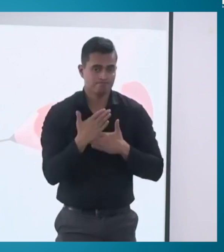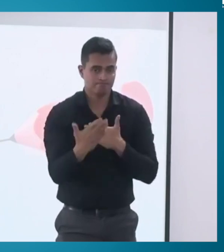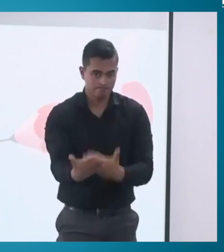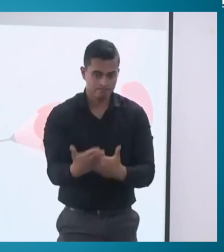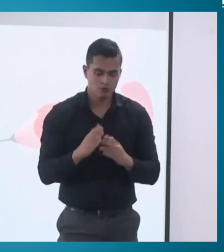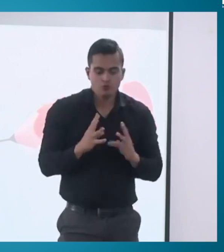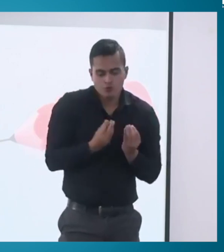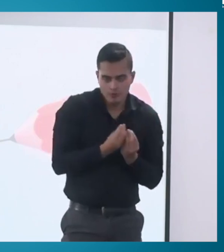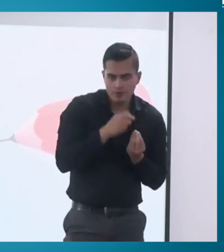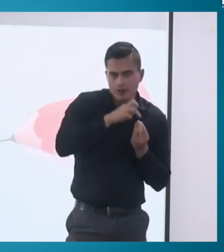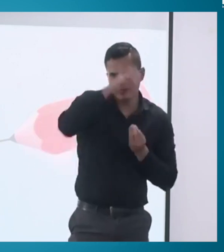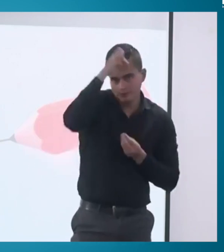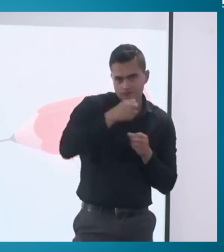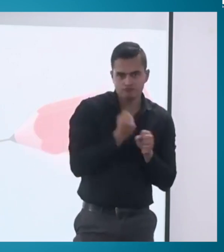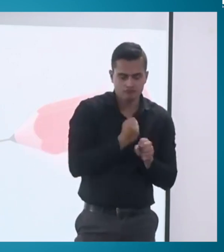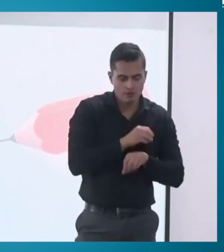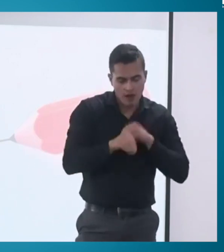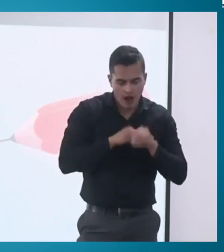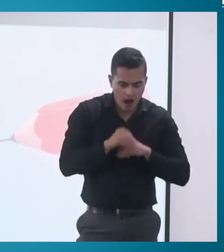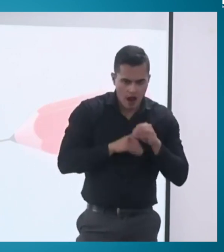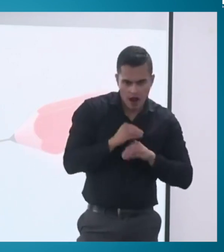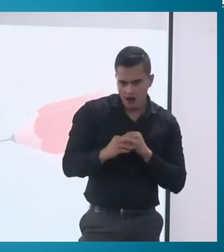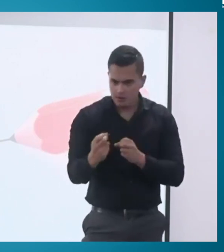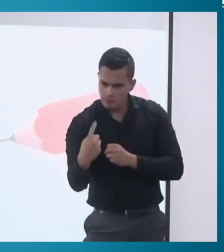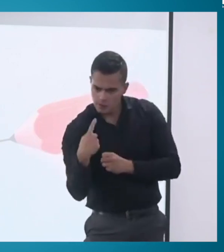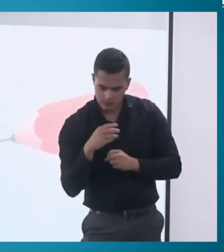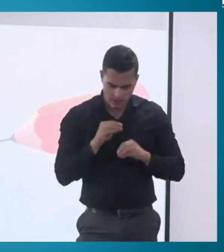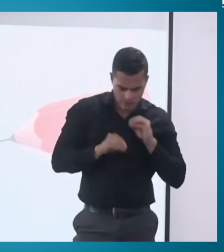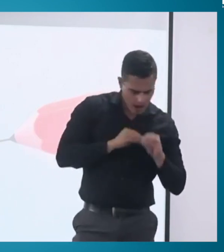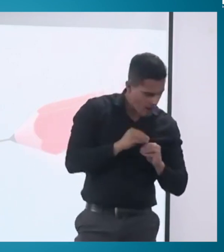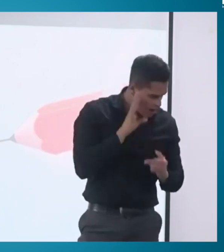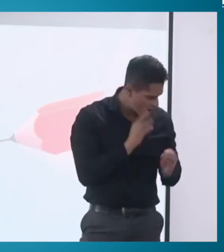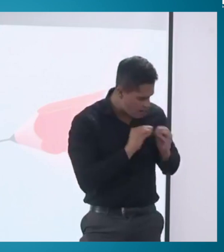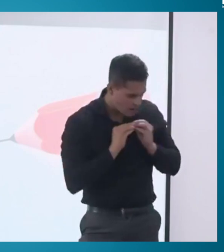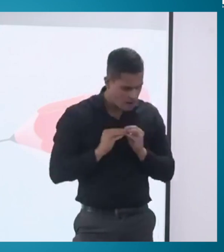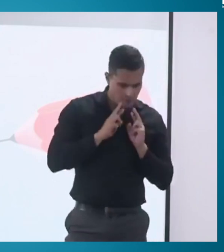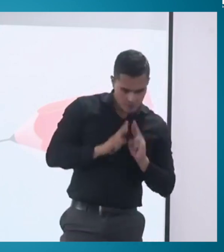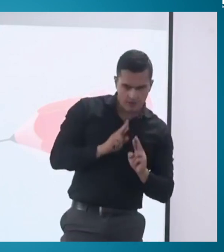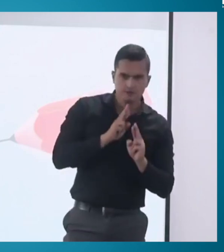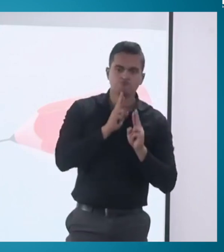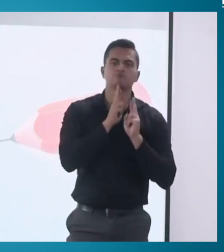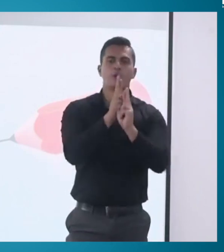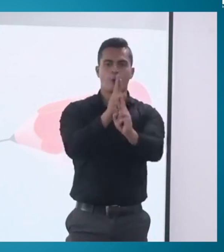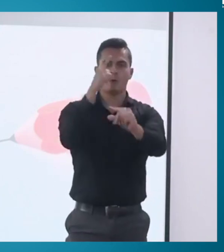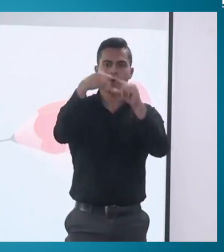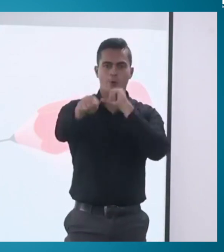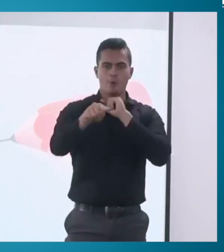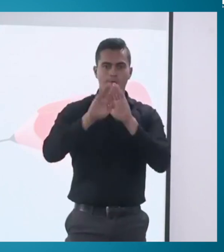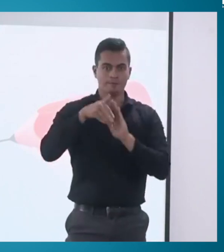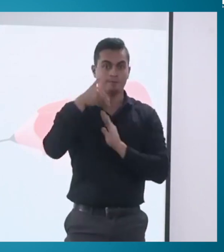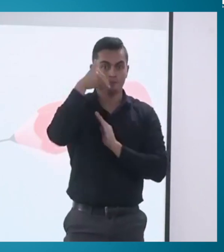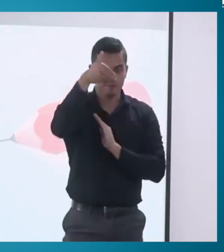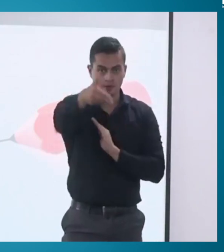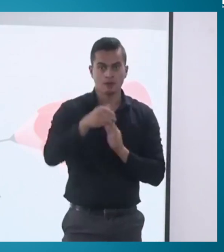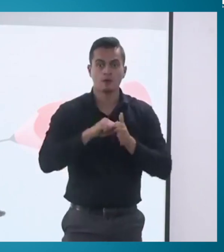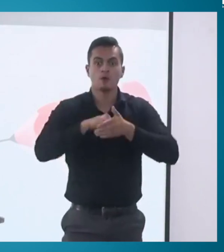multidisciplinar o interinstitucional para poderlas responder directamente a los correos.